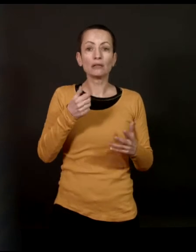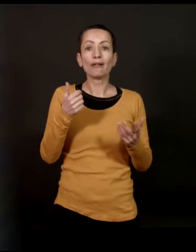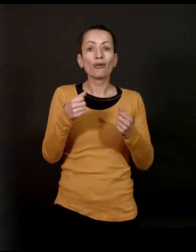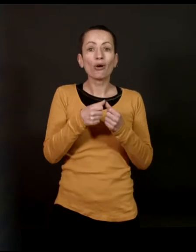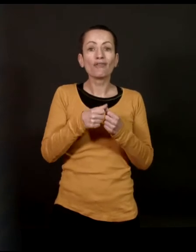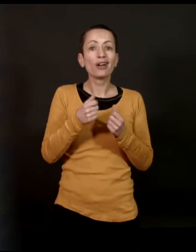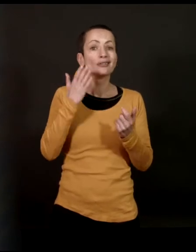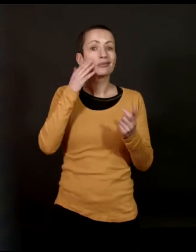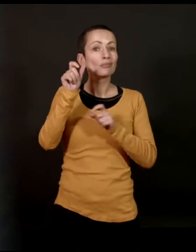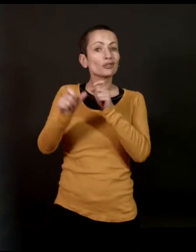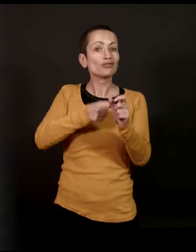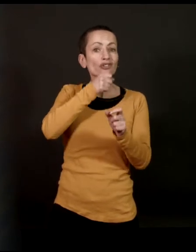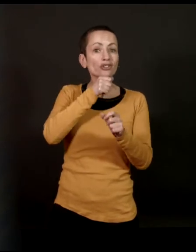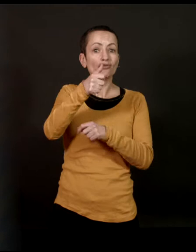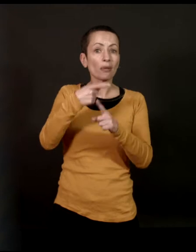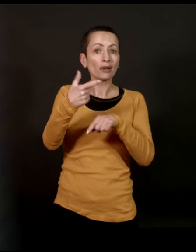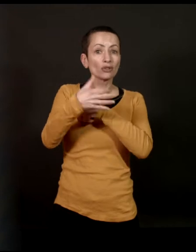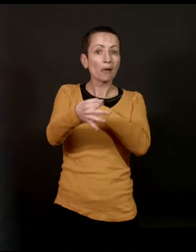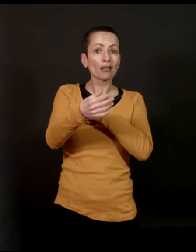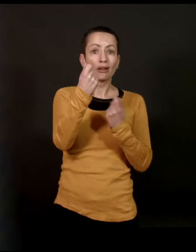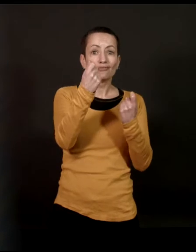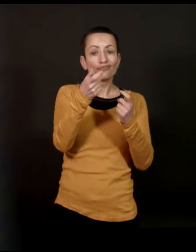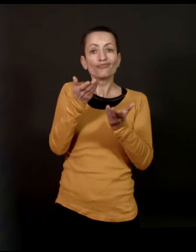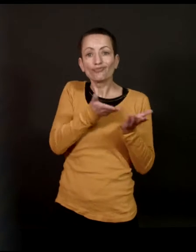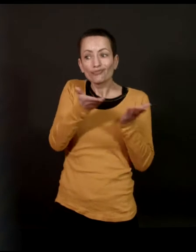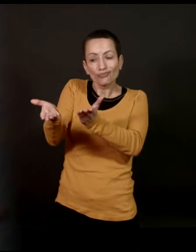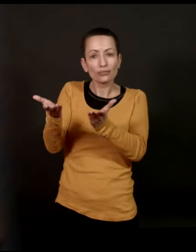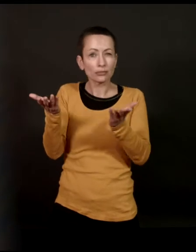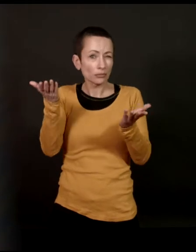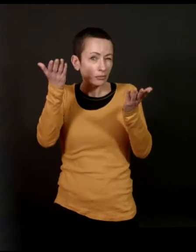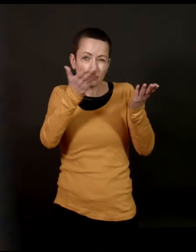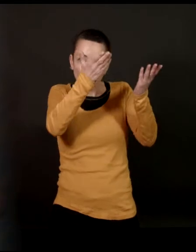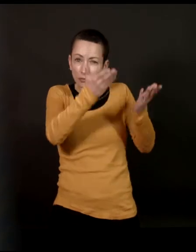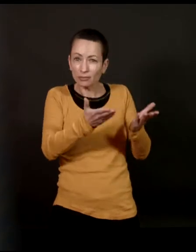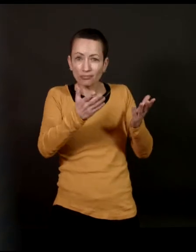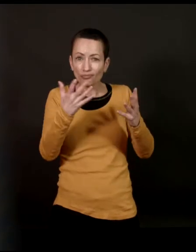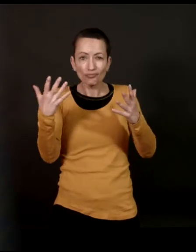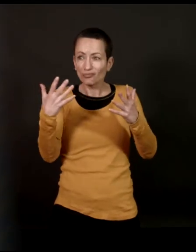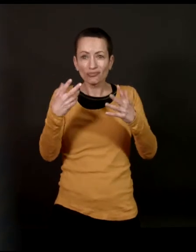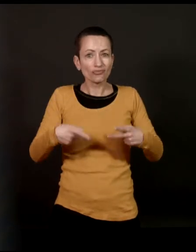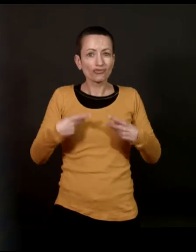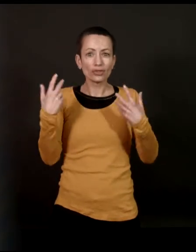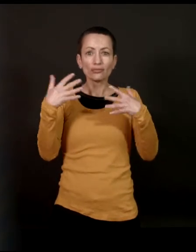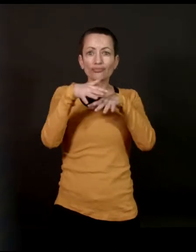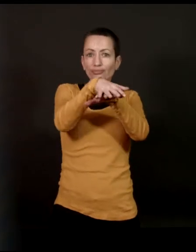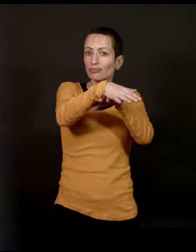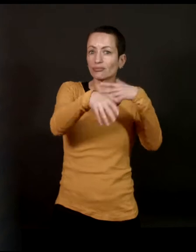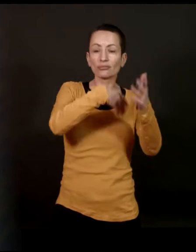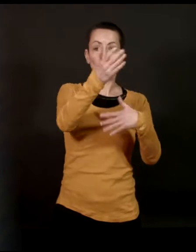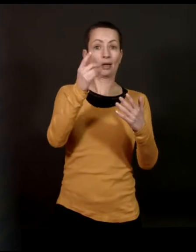qui va porter l'argent de la semaine aux vieilles personnes. Enfin, c'est vraiment, elle est très intégrée. Et pour rentrer dans cette